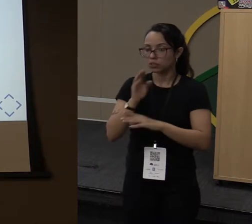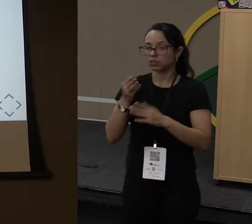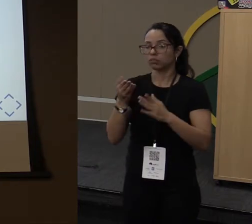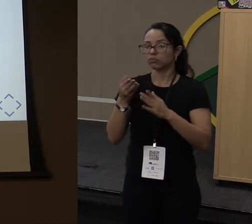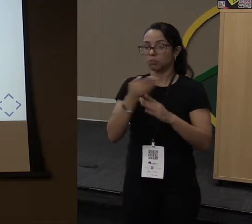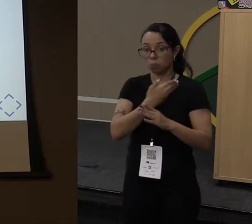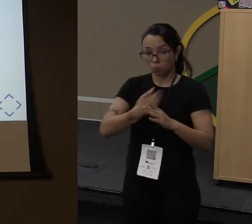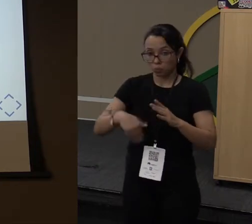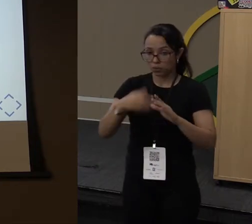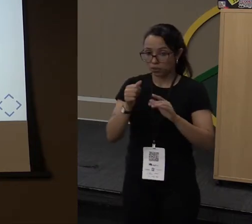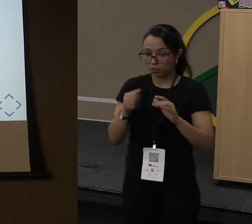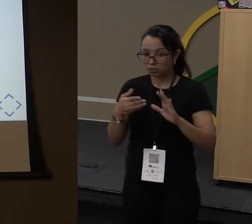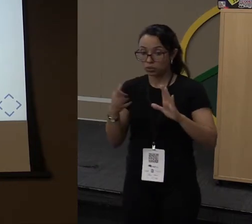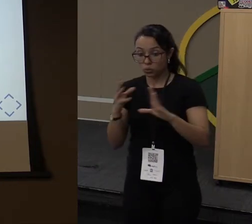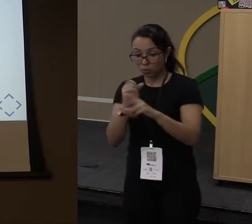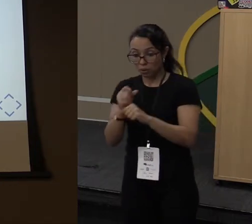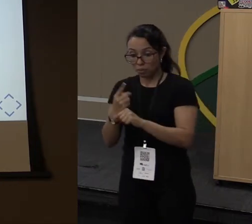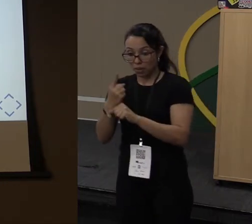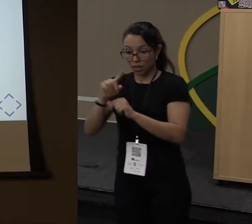retorna um inteiro. Basicamente é isso.